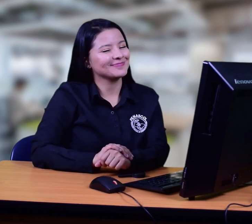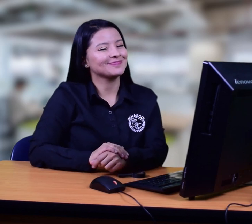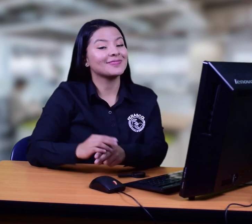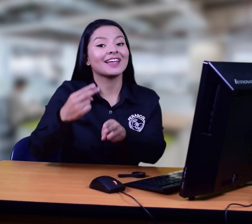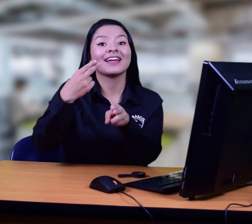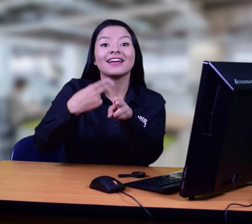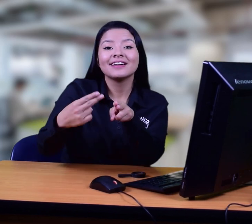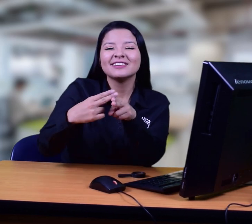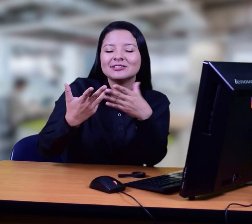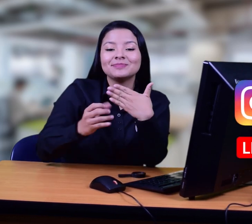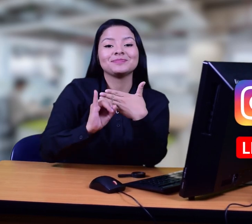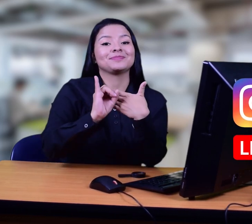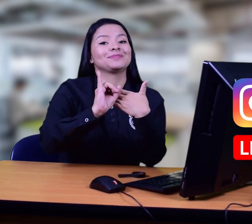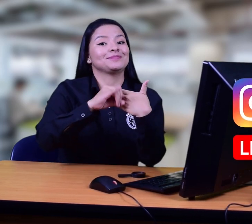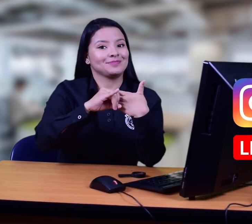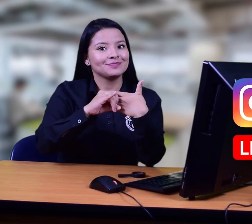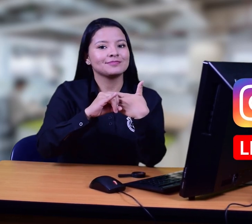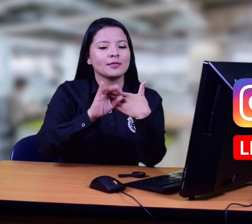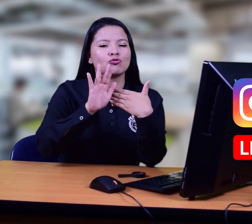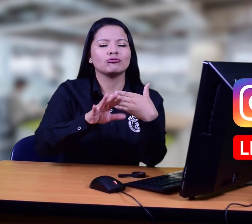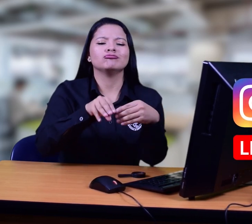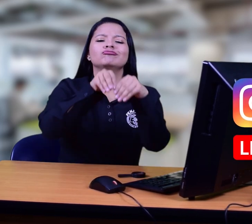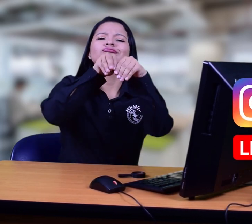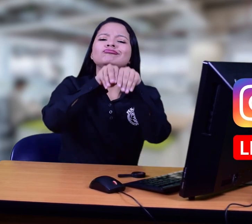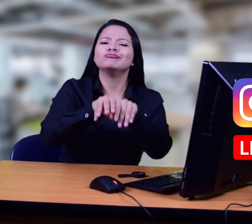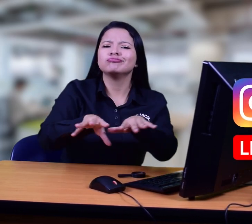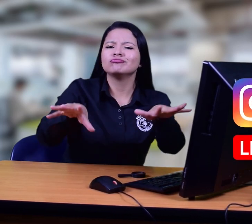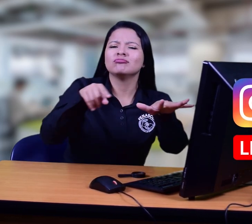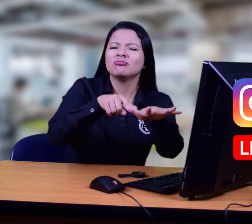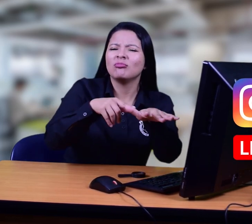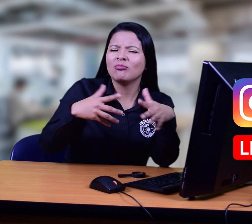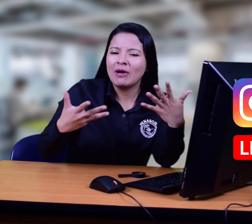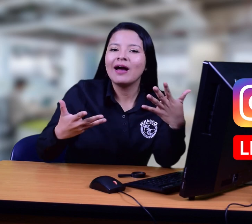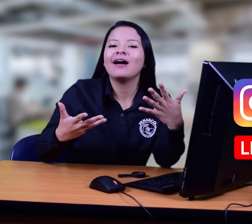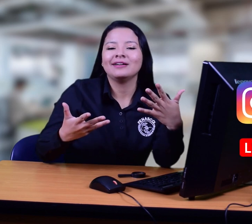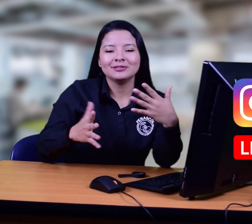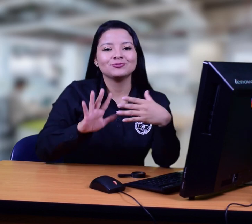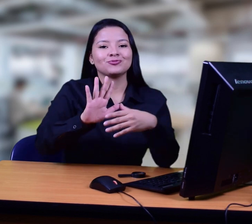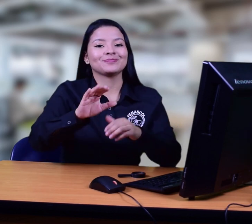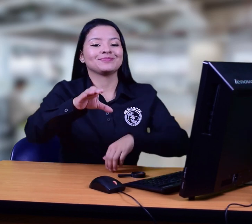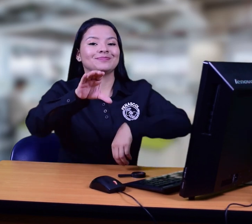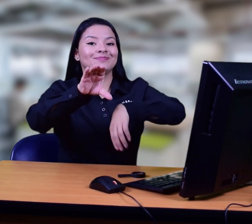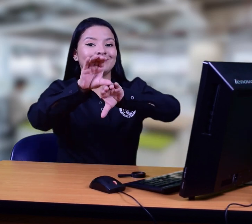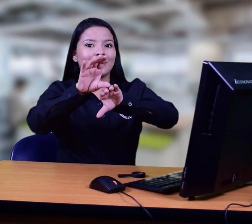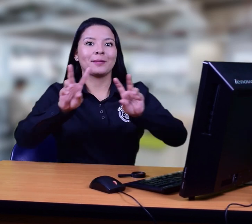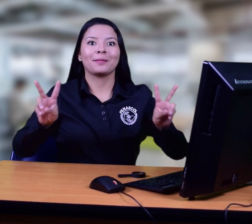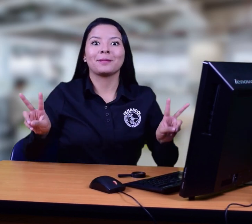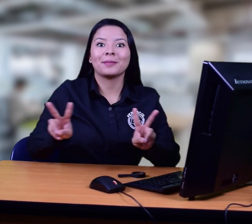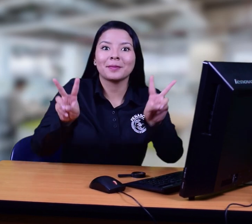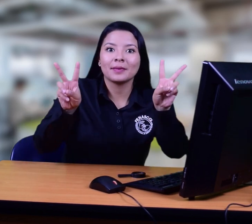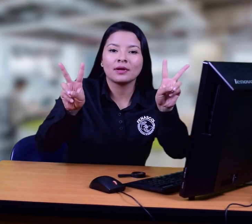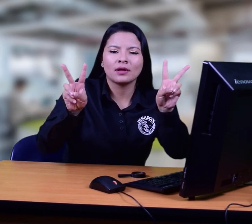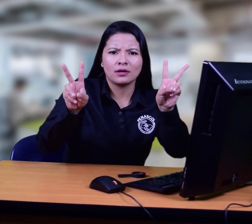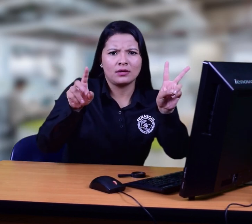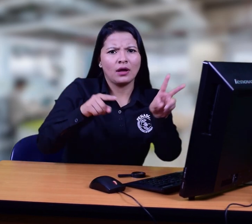en los próximos días estaremos haciendo un Instagram Live. ¿Pero cuándo y a qué hora será?